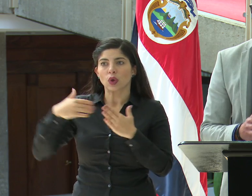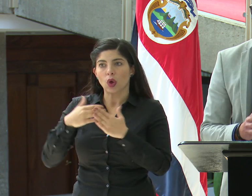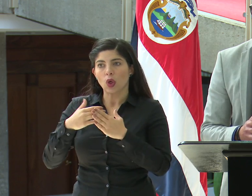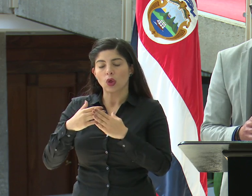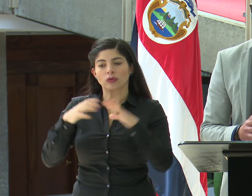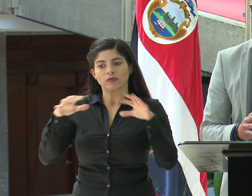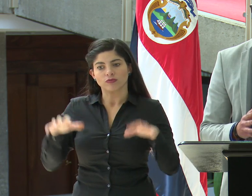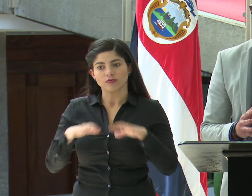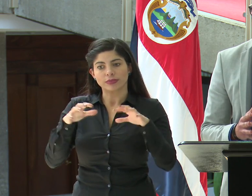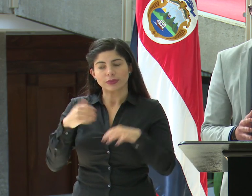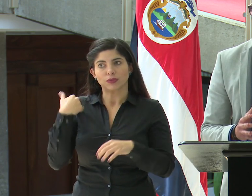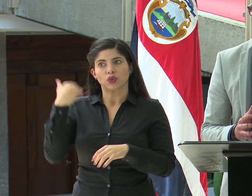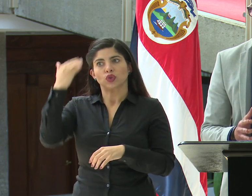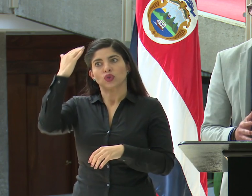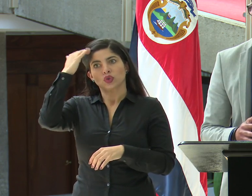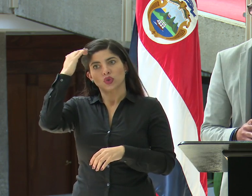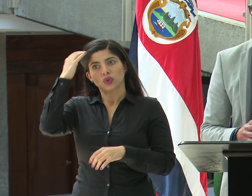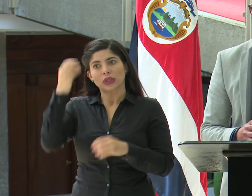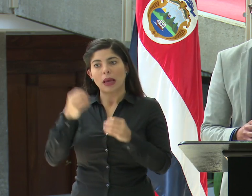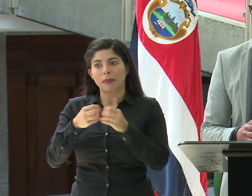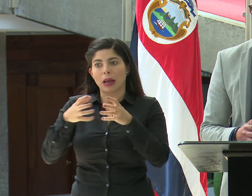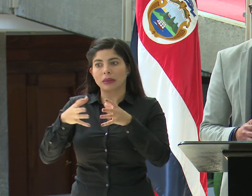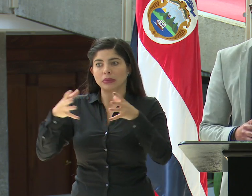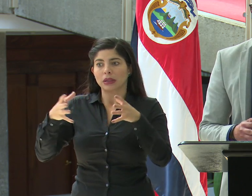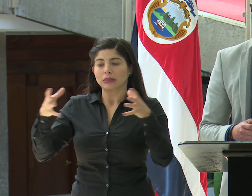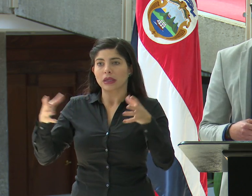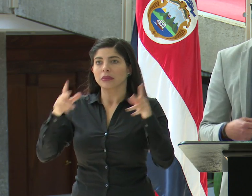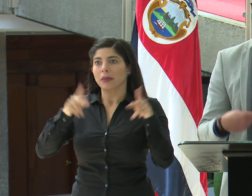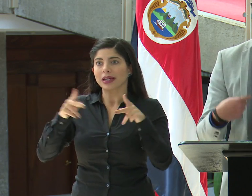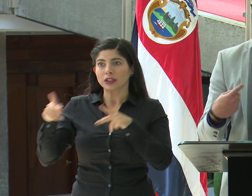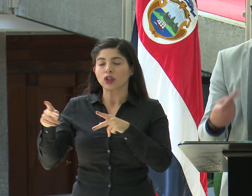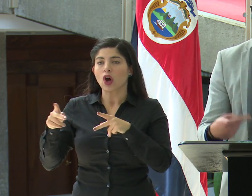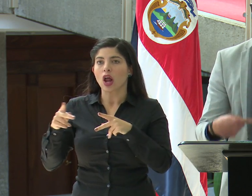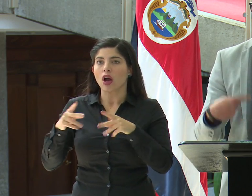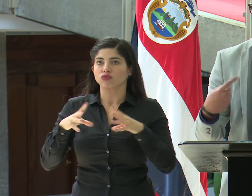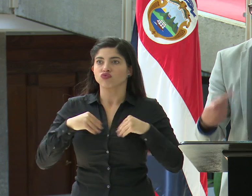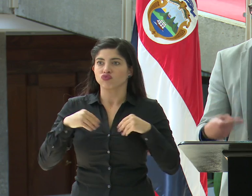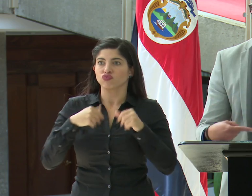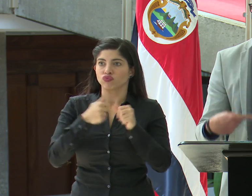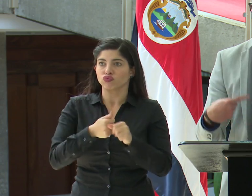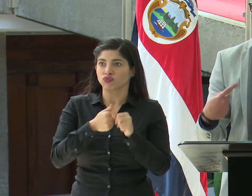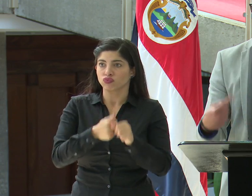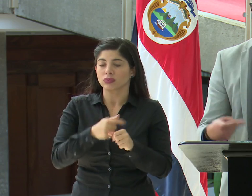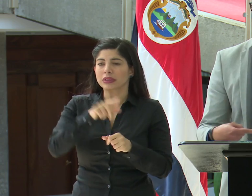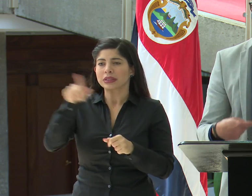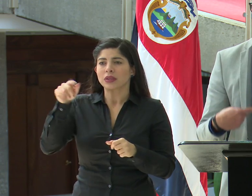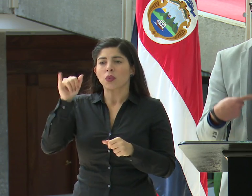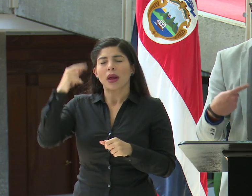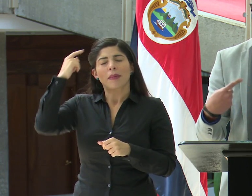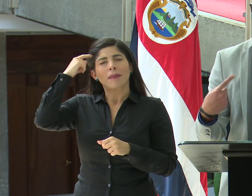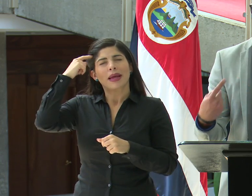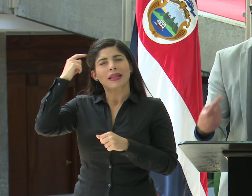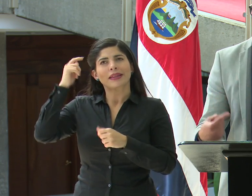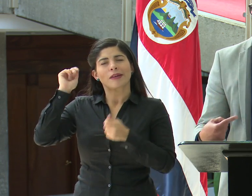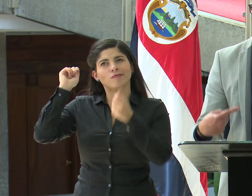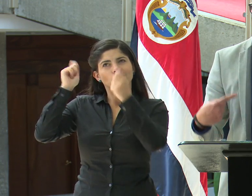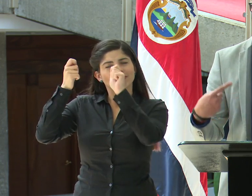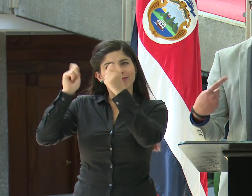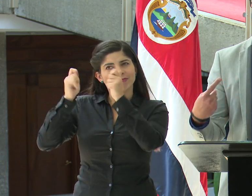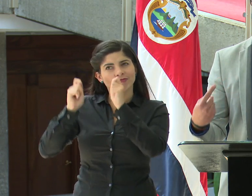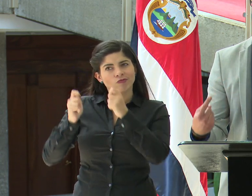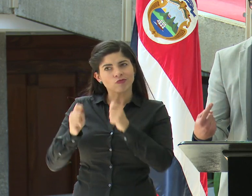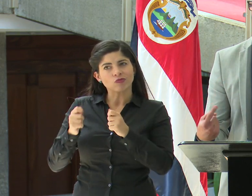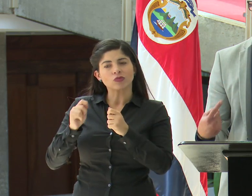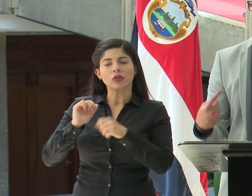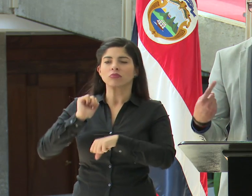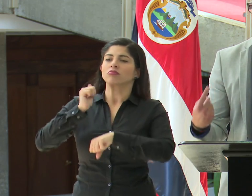como C, que cada vez se suman más personas y eso es un asunto de programarnos, es un asunto de que tenemos que ir trabajando